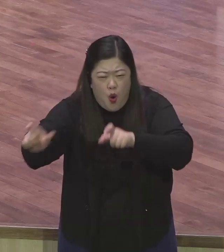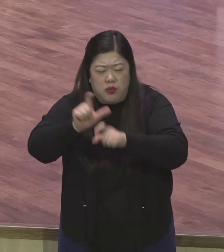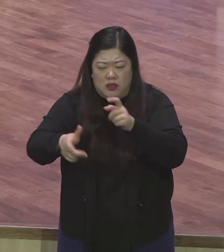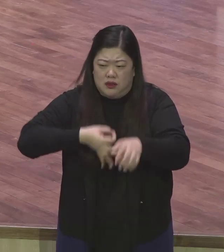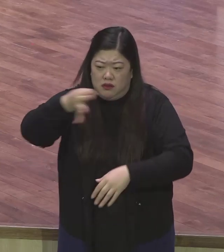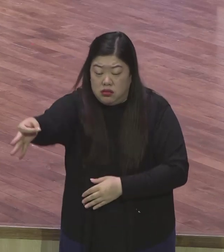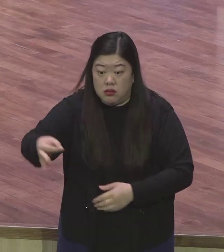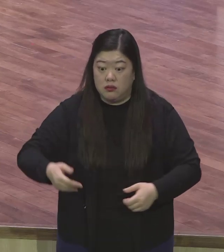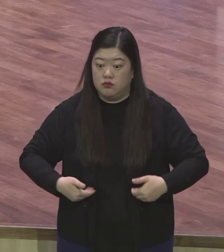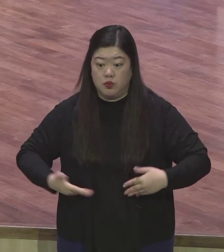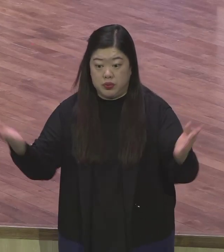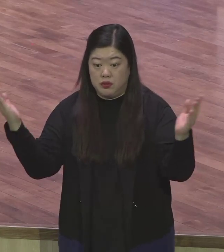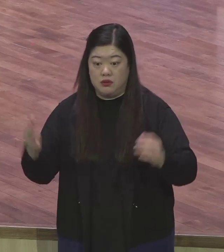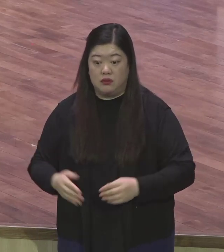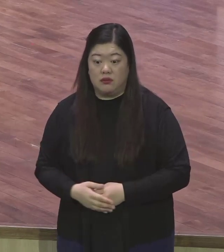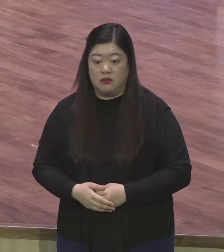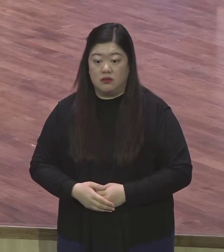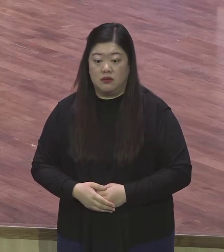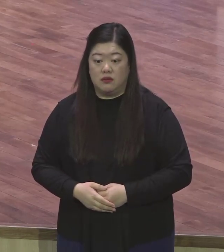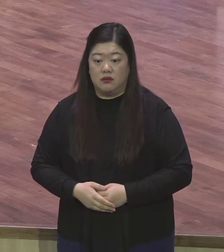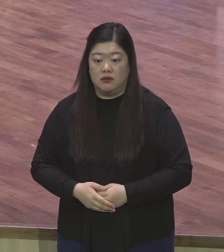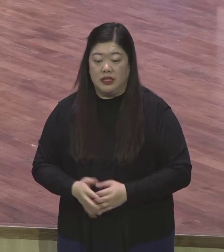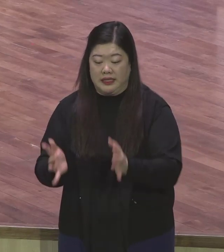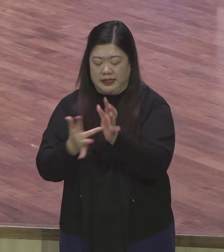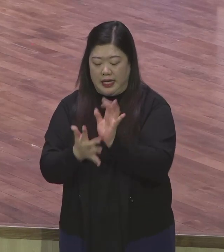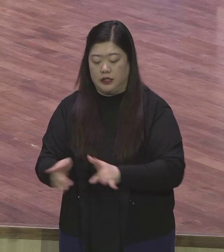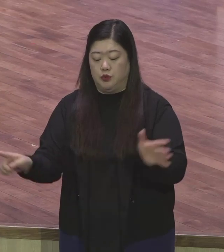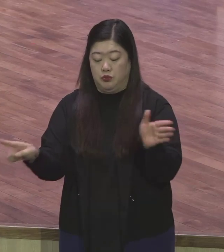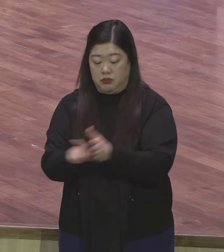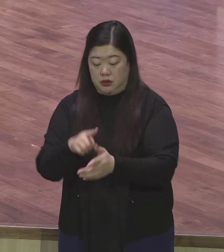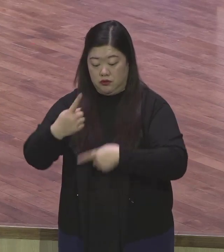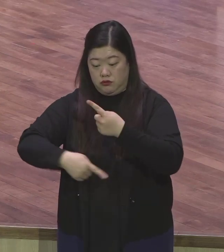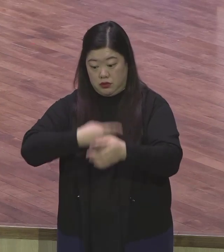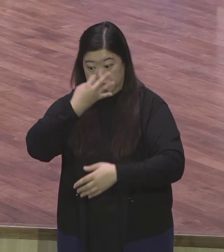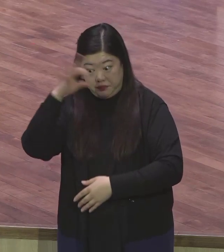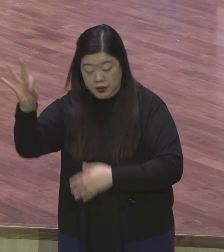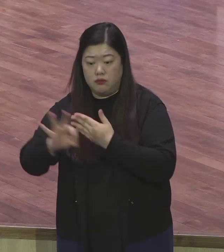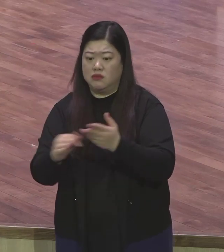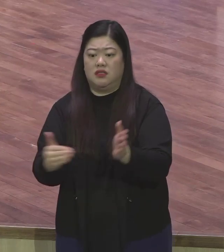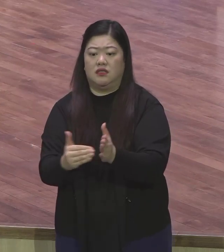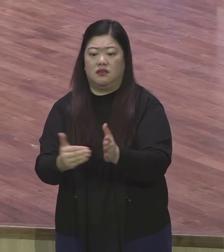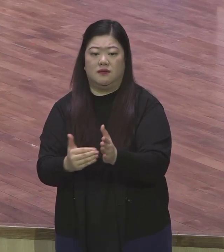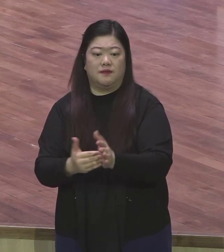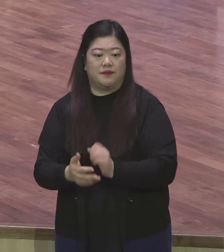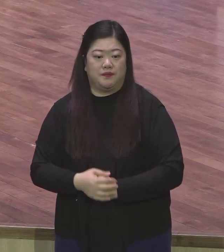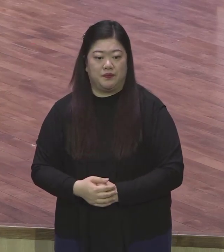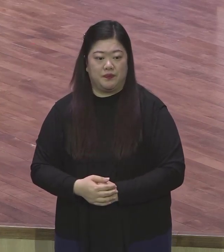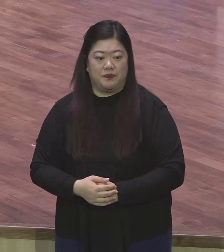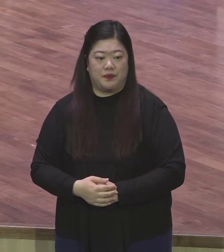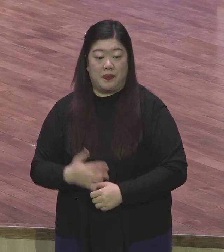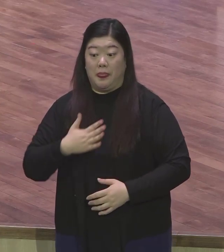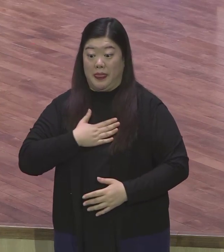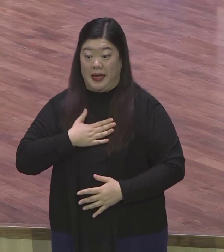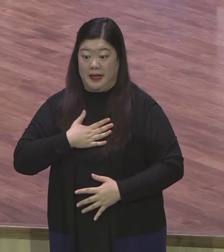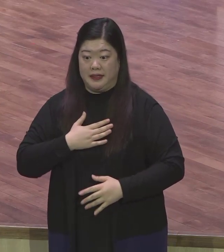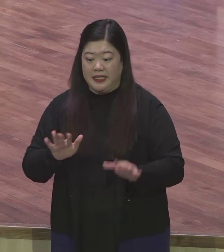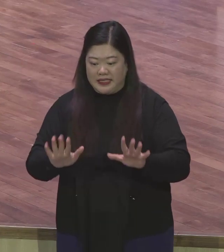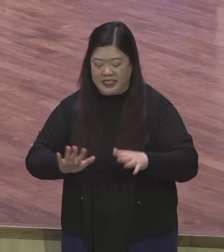믿겠습니다 끝나는 거예요 아멘 그래서 여러분 제가 영접기도 할 거니까 우리 새가족들은 다 고개를